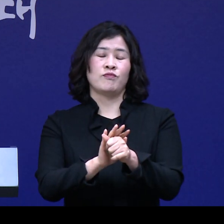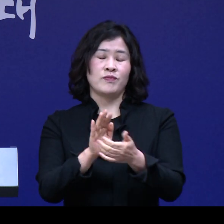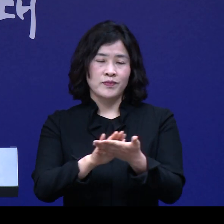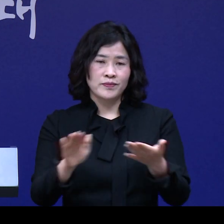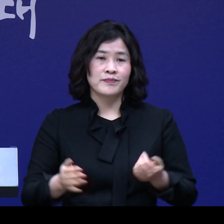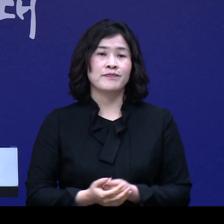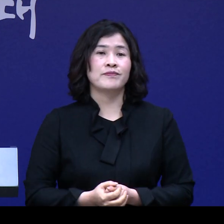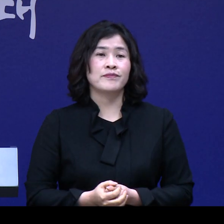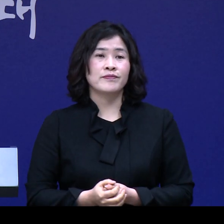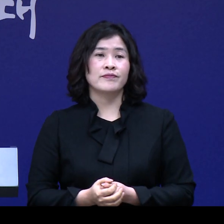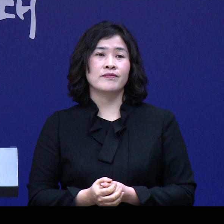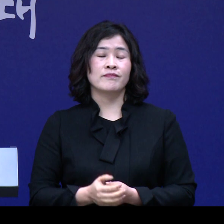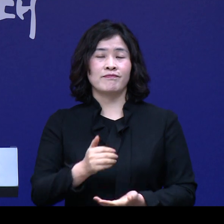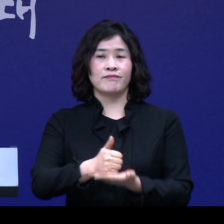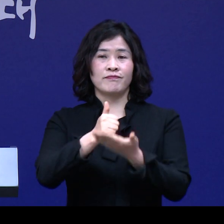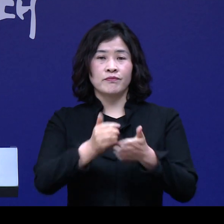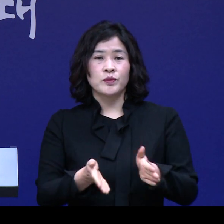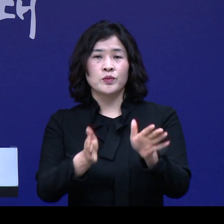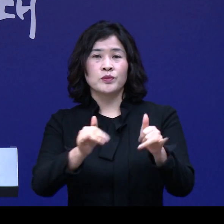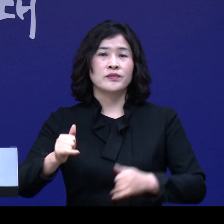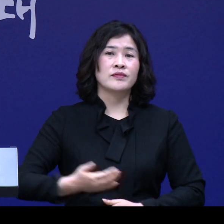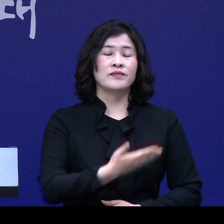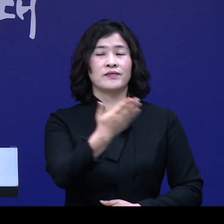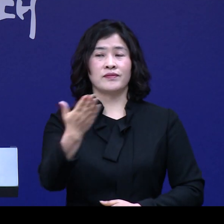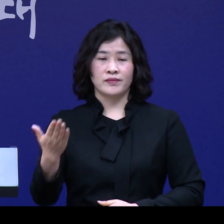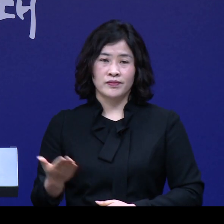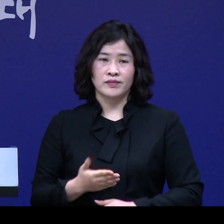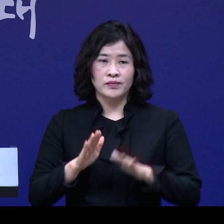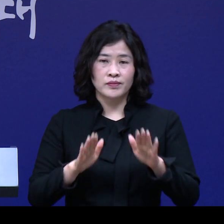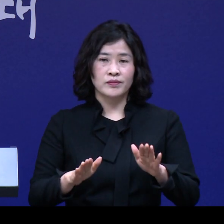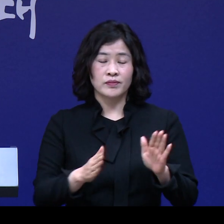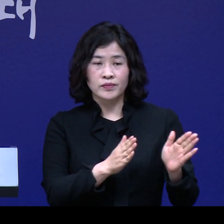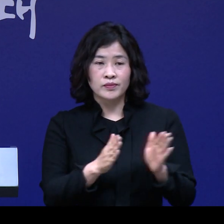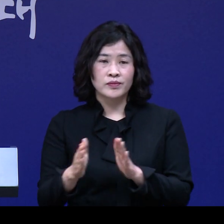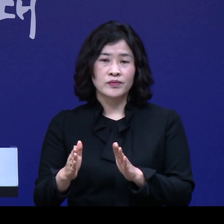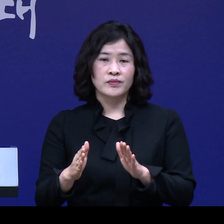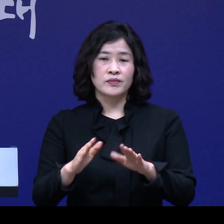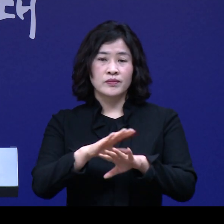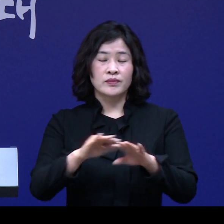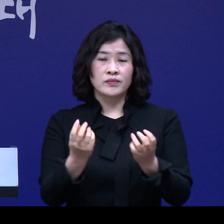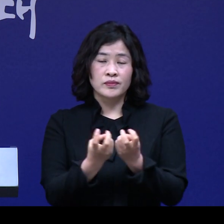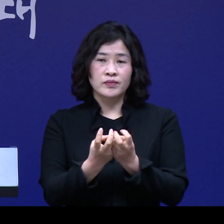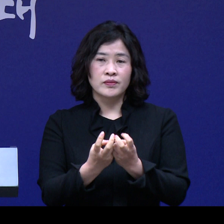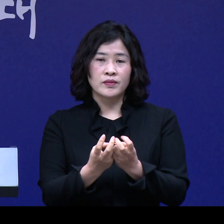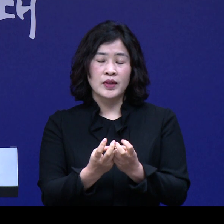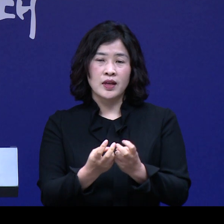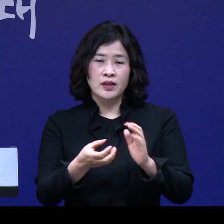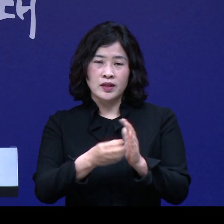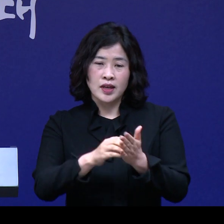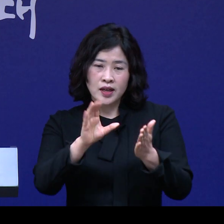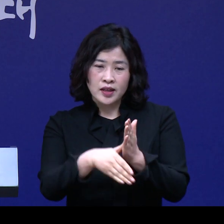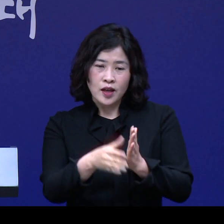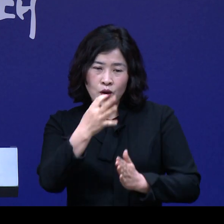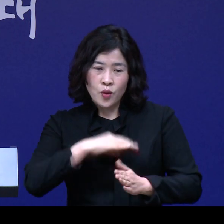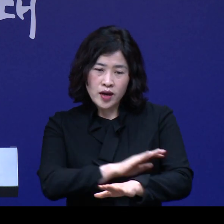하겠습니다. 존경하는 도민 여러분, 이번에 마련된 대책이 적기의 효과를 거둘